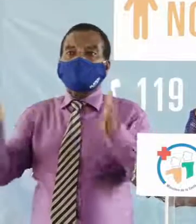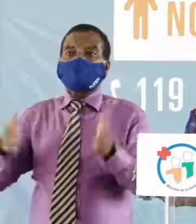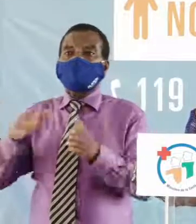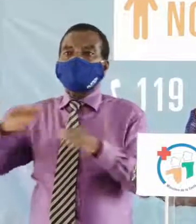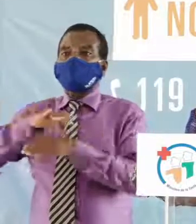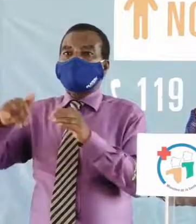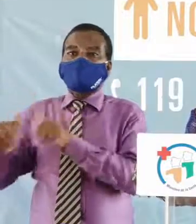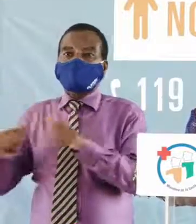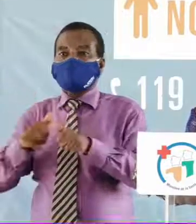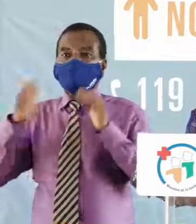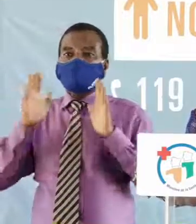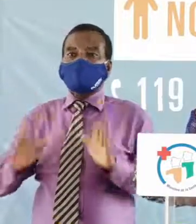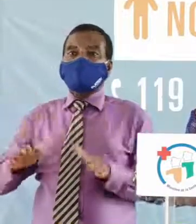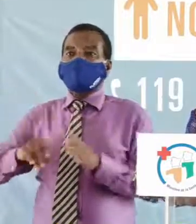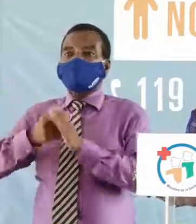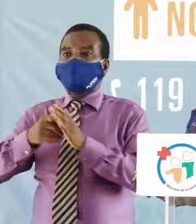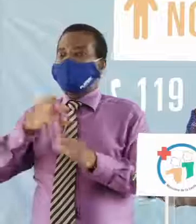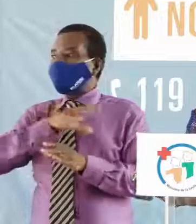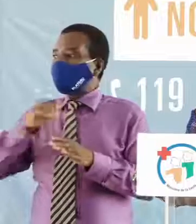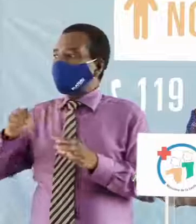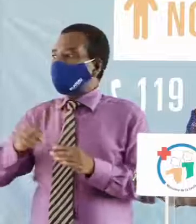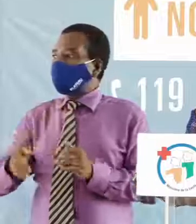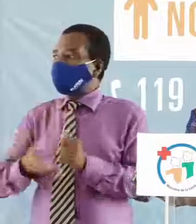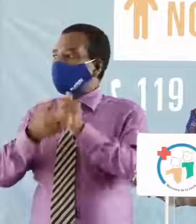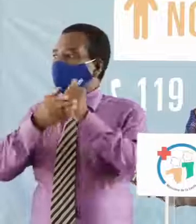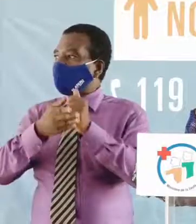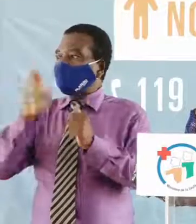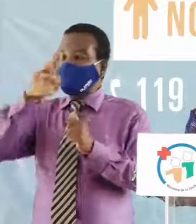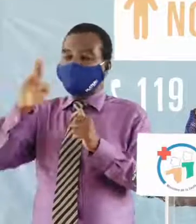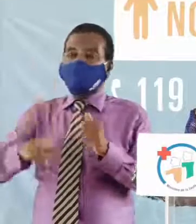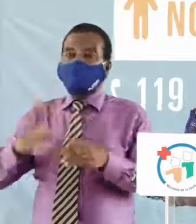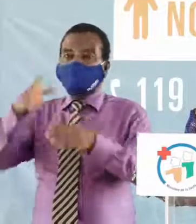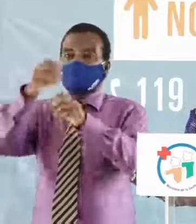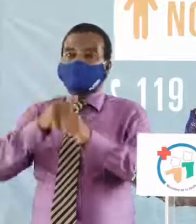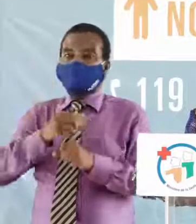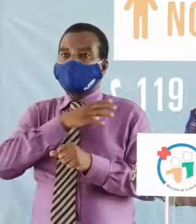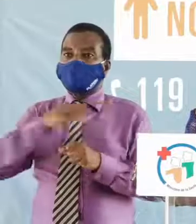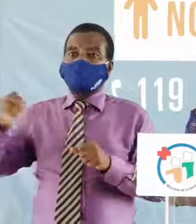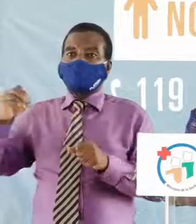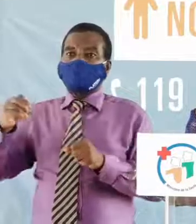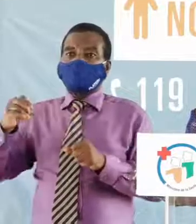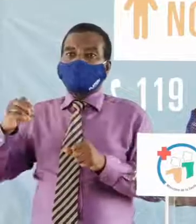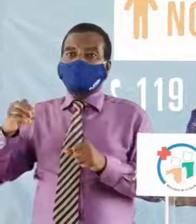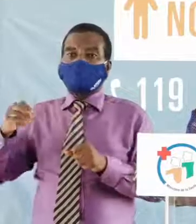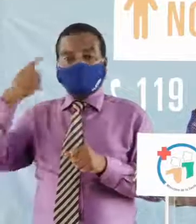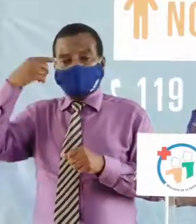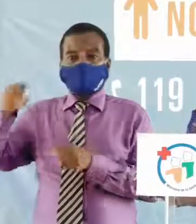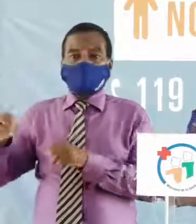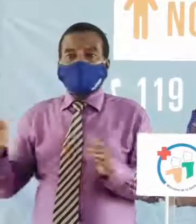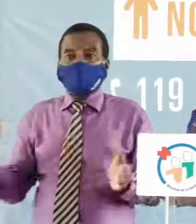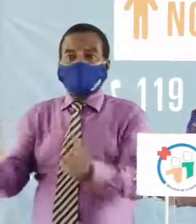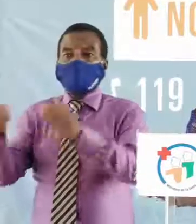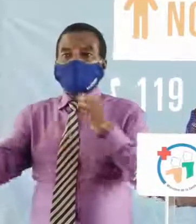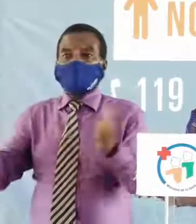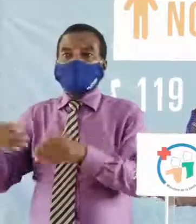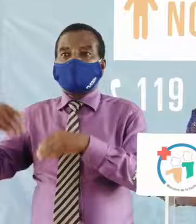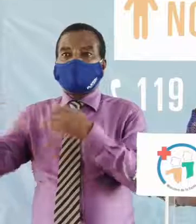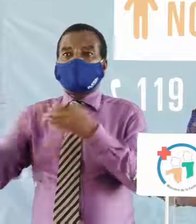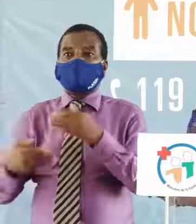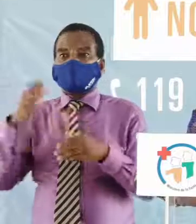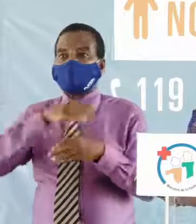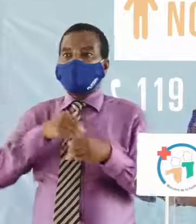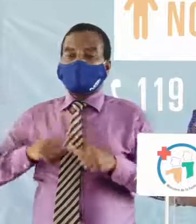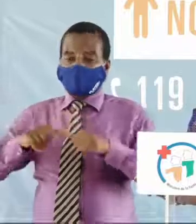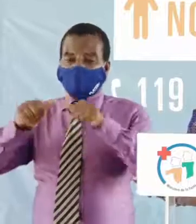les acteurs clés qui ont contribué aux résultats déjà obtenus, en particulier les professionnels de la santé, pour leur mobilisation et les invite à la